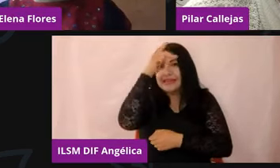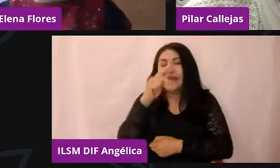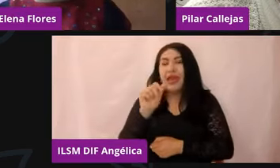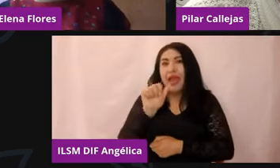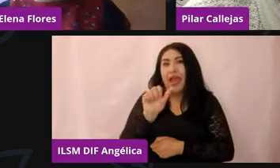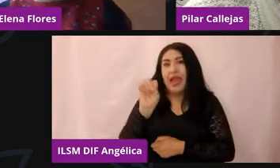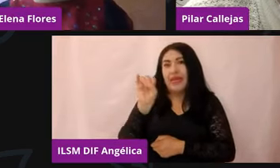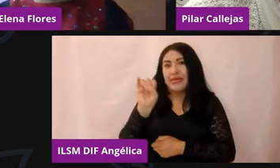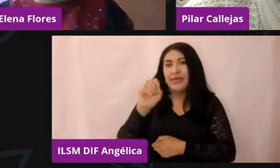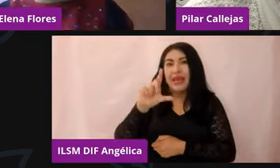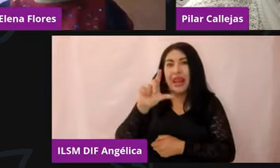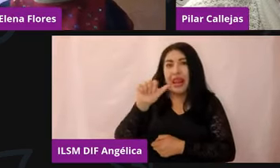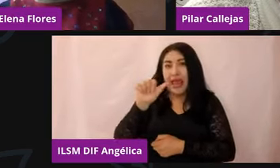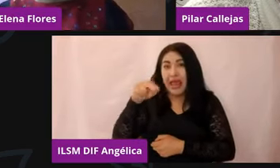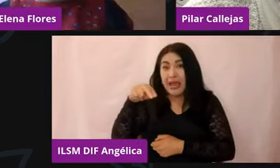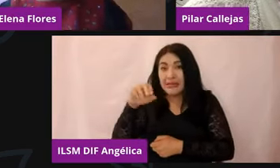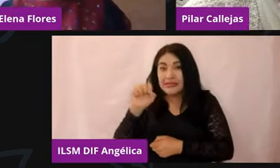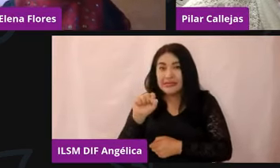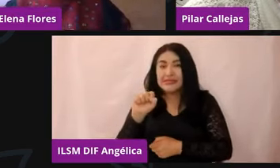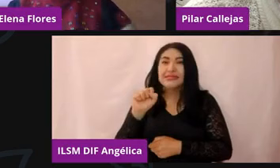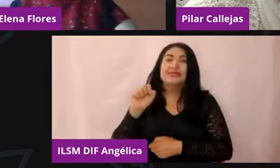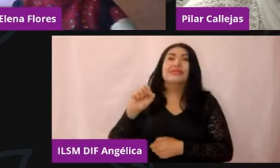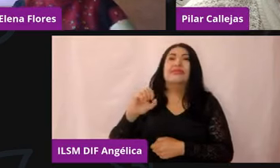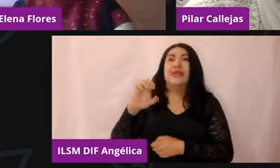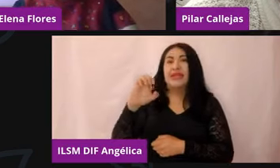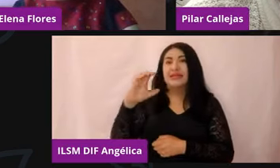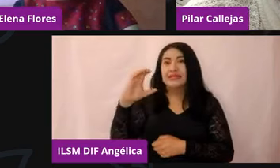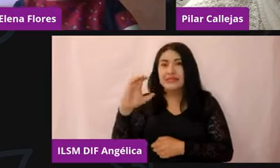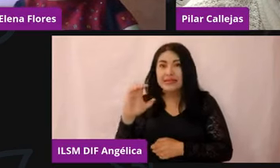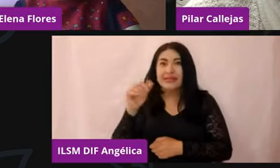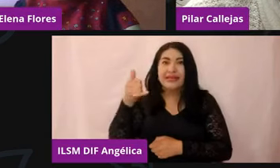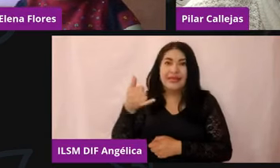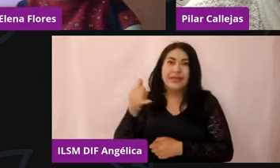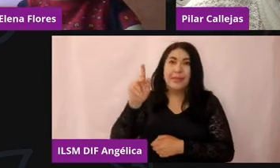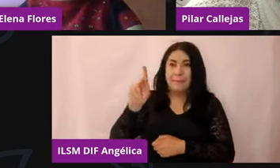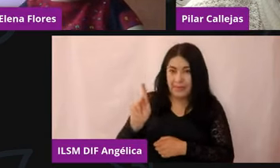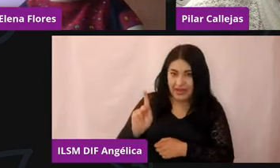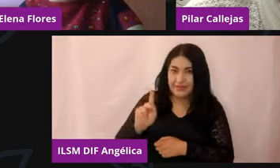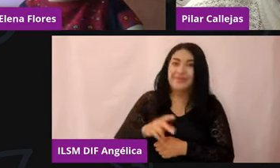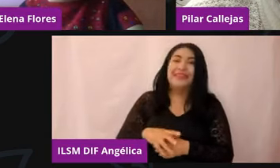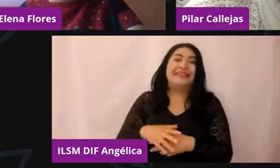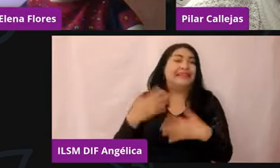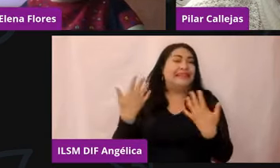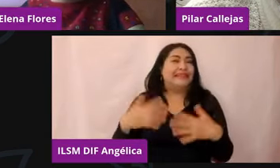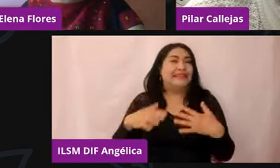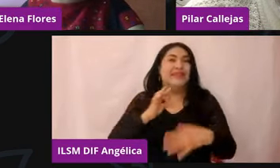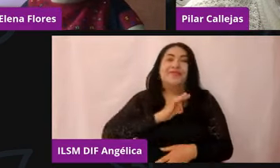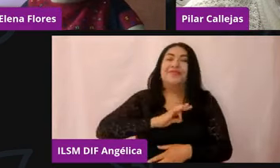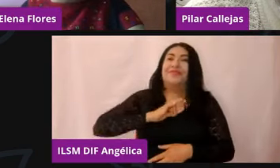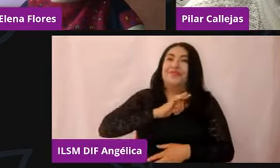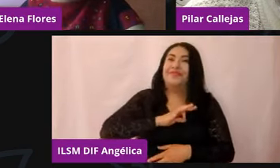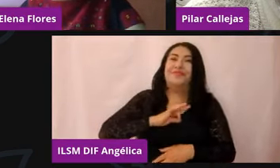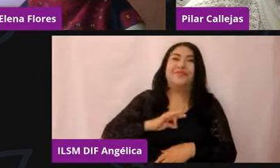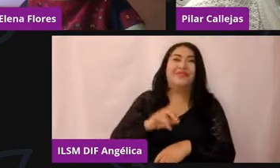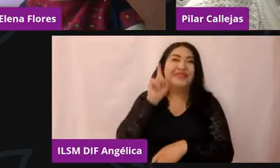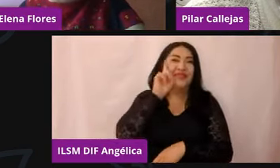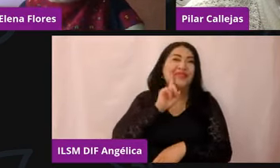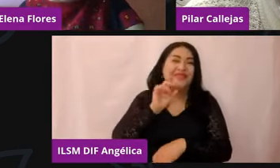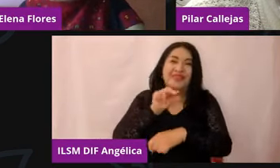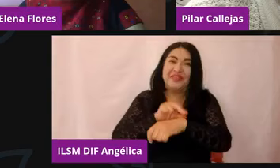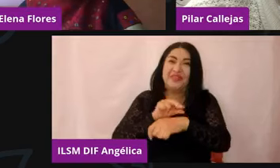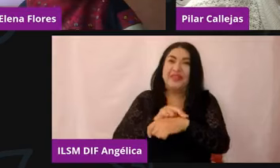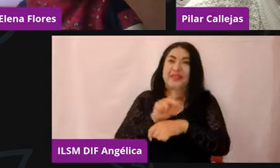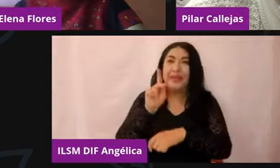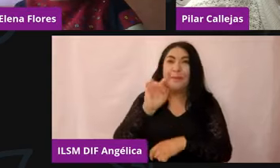-CYP. Muchas felicidades, querida doctora Pilar. Sin duda, un tema